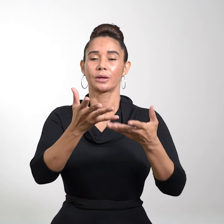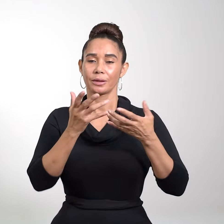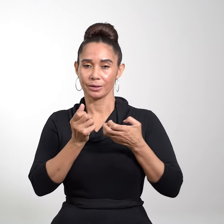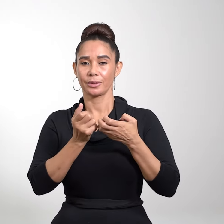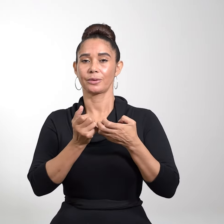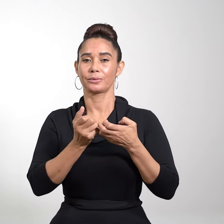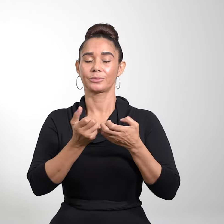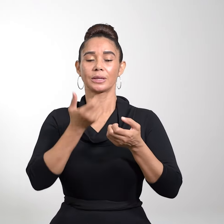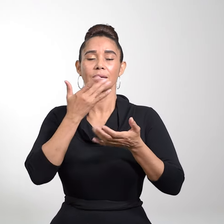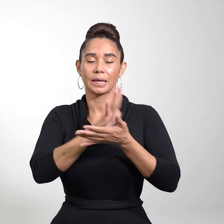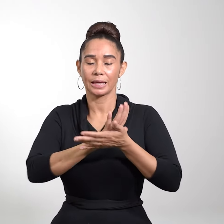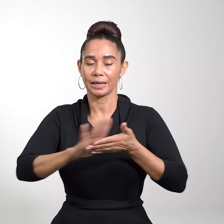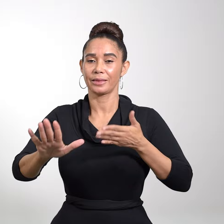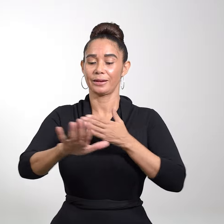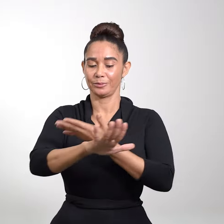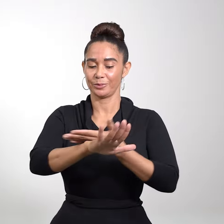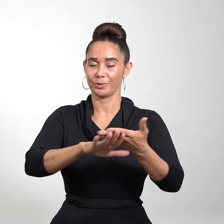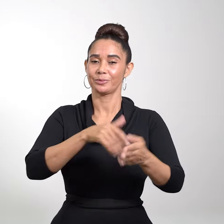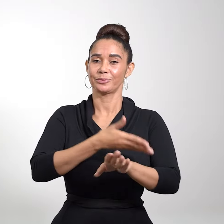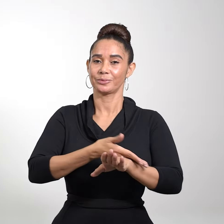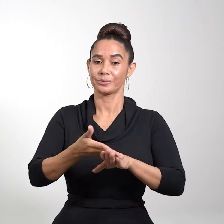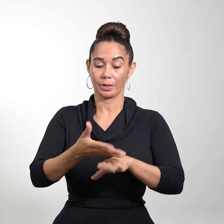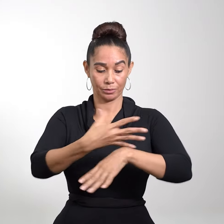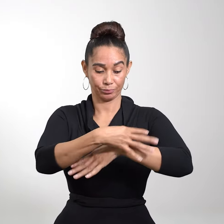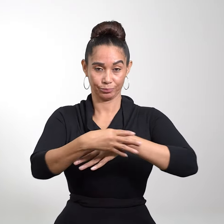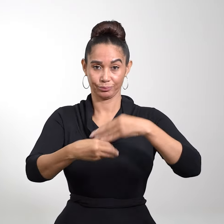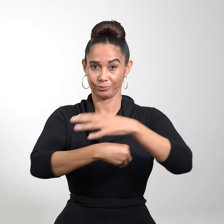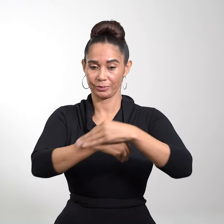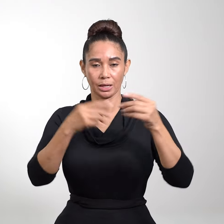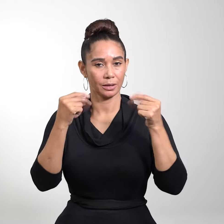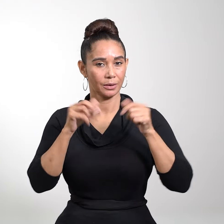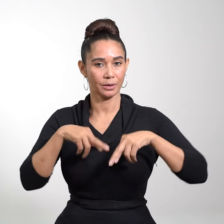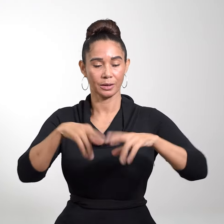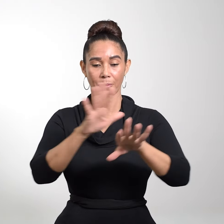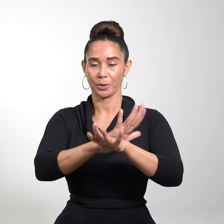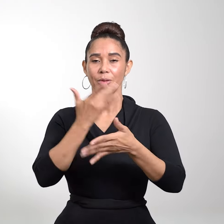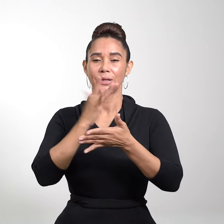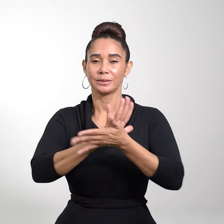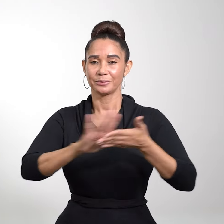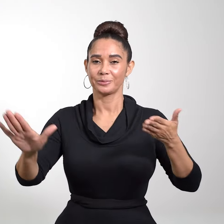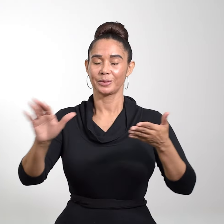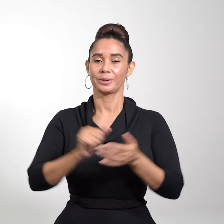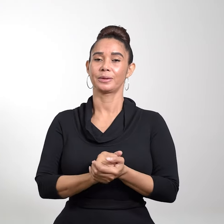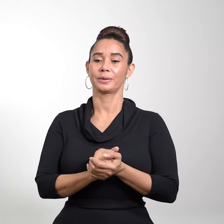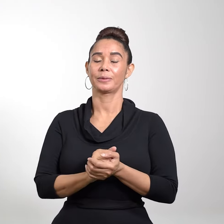queda limpio. La lepra se le quitó inmediatamente y quedó limpio. Él lo despidió